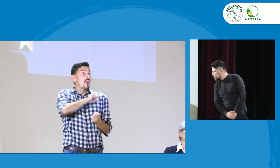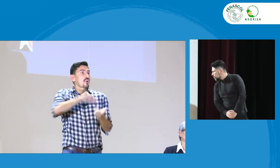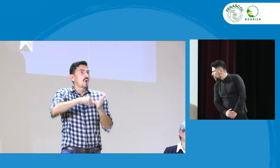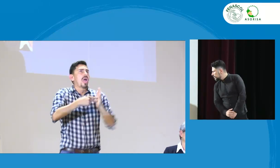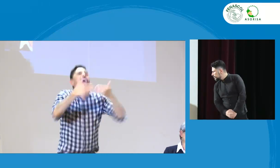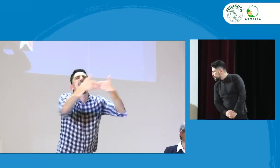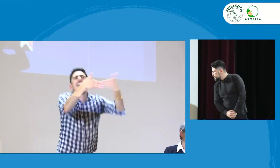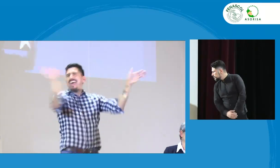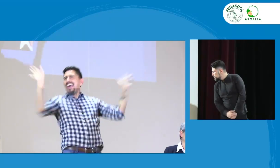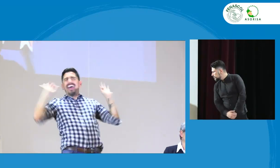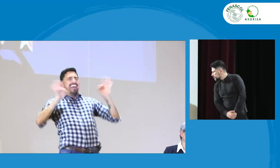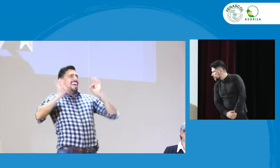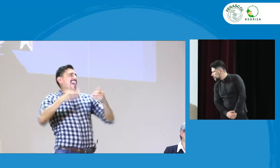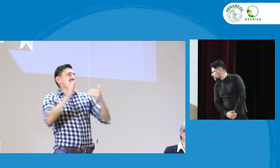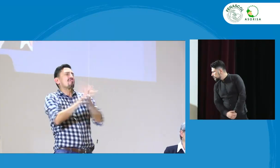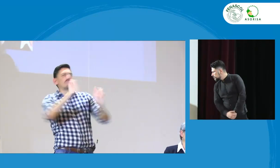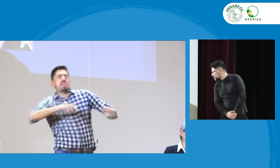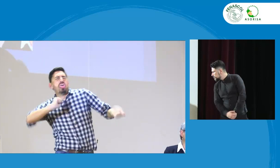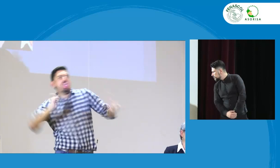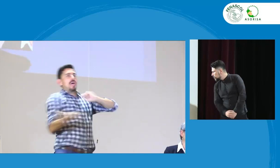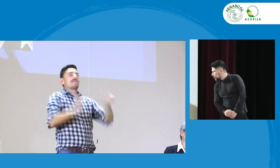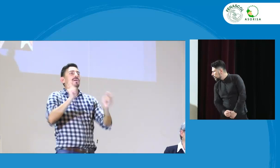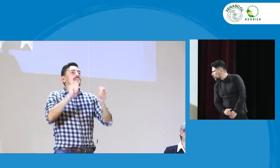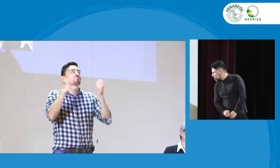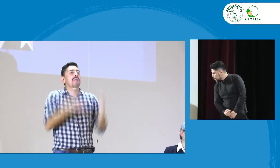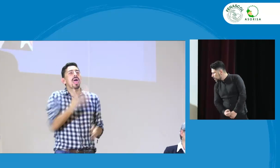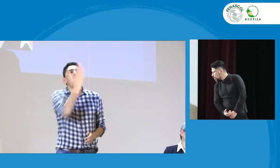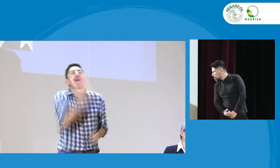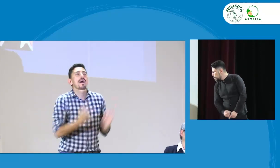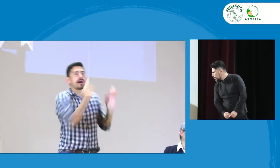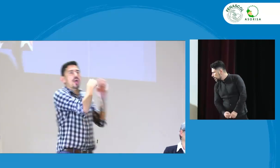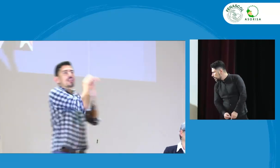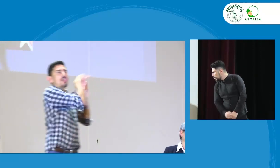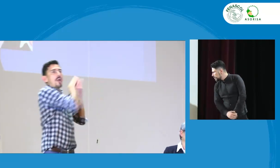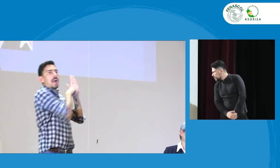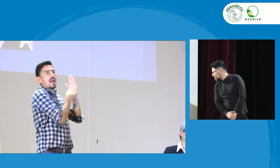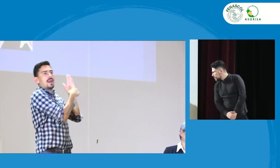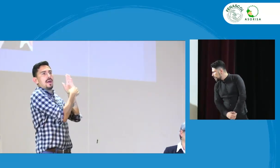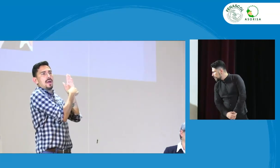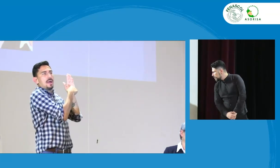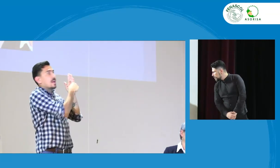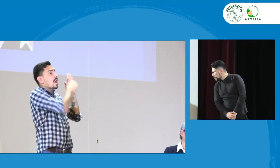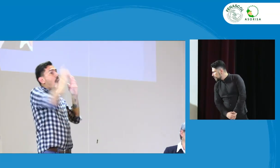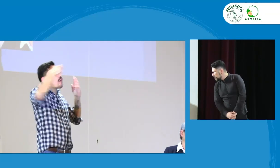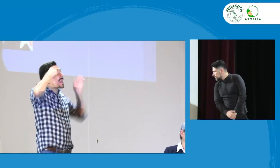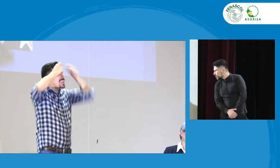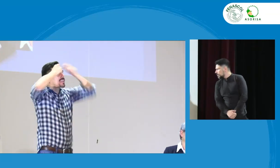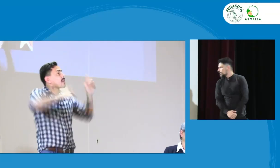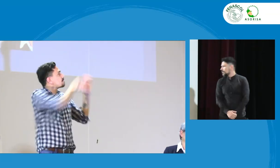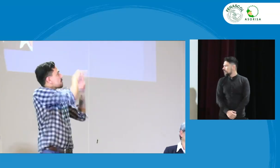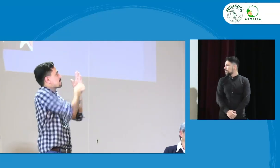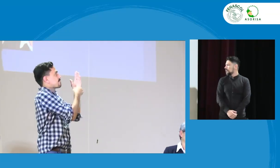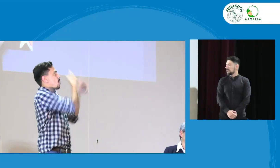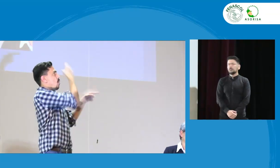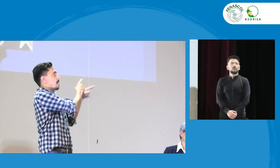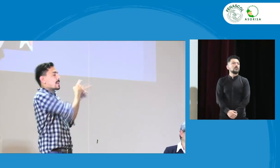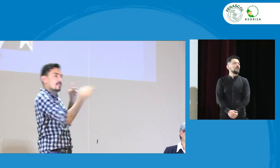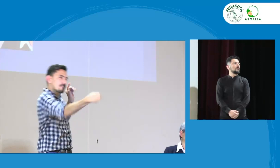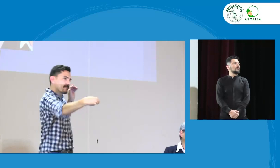los diferentes ajustes necesarios y siendo, obviamente, de